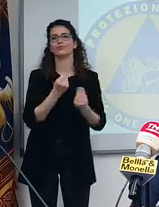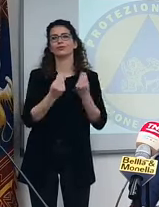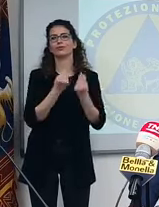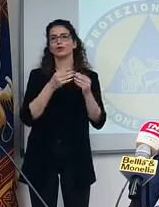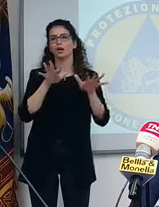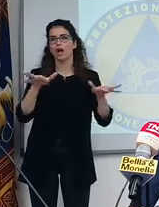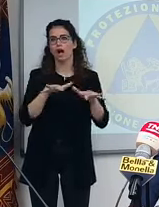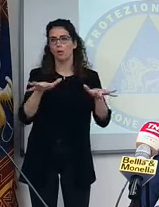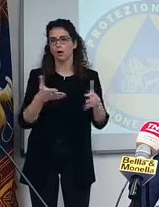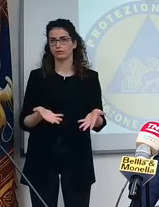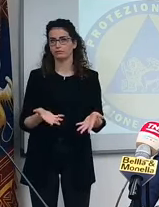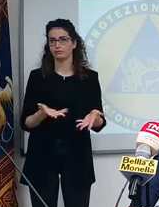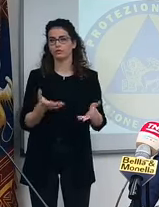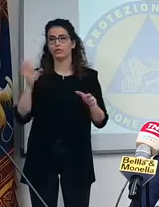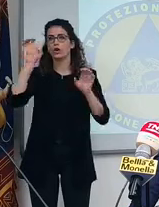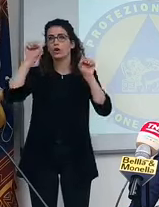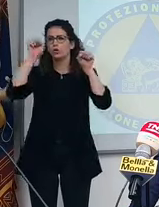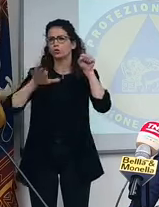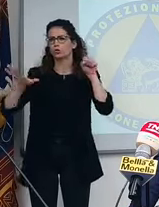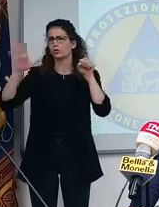Cioè noi viviamo di turismo in Veneto.